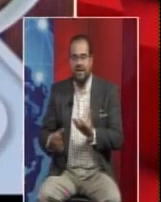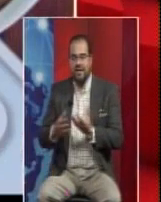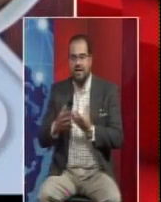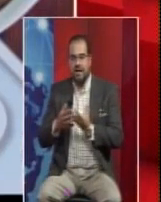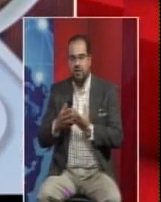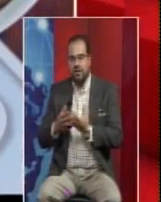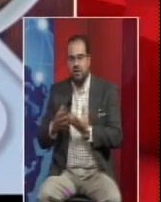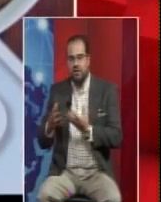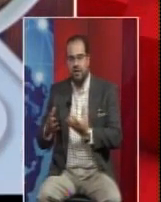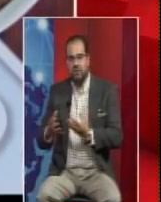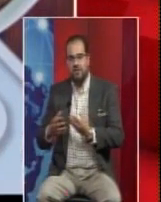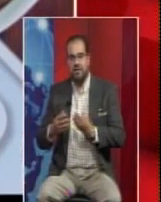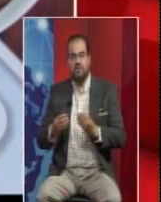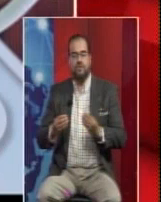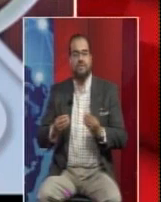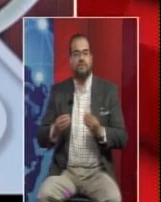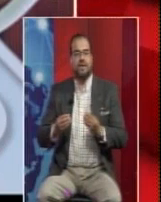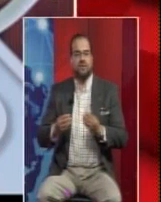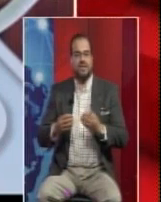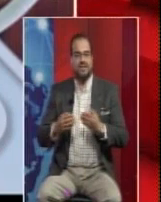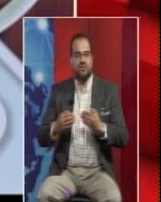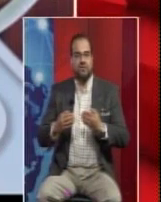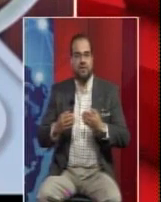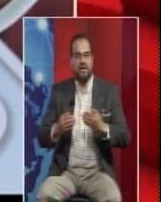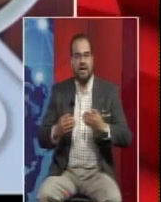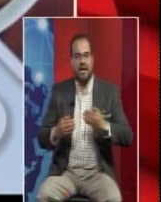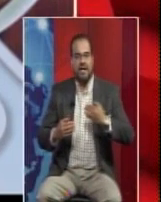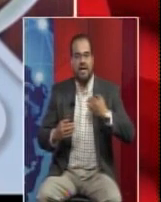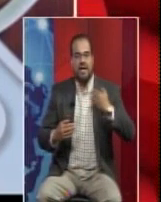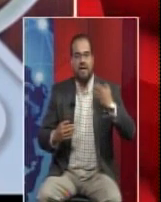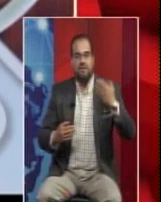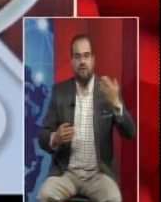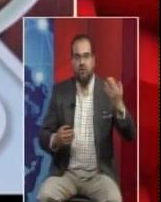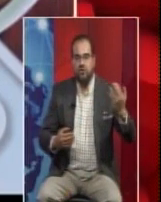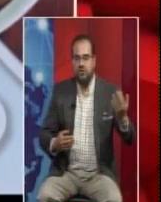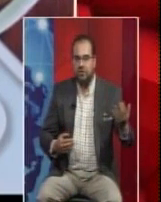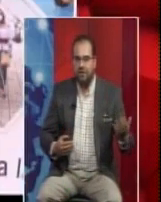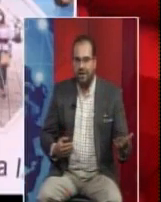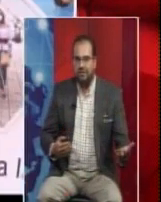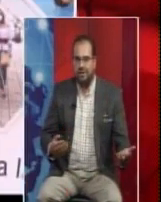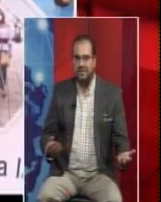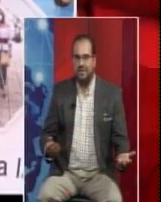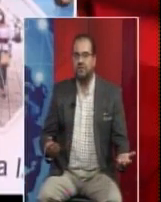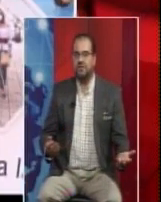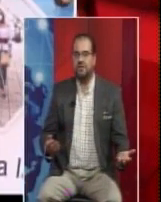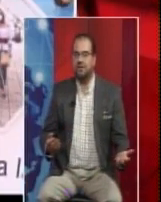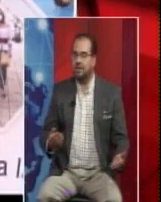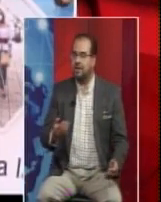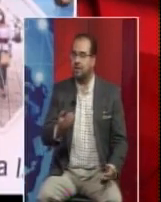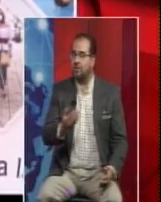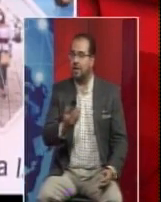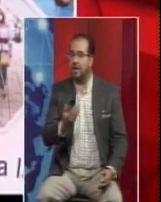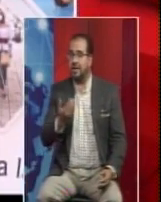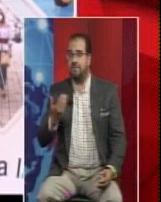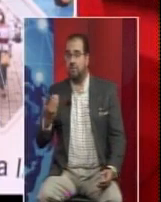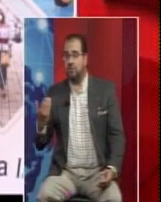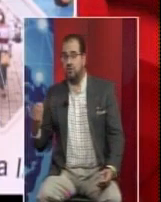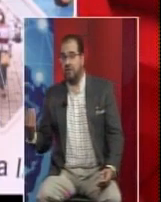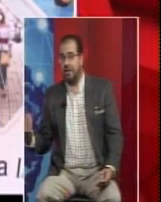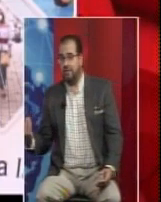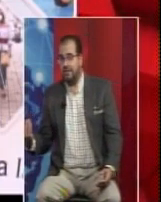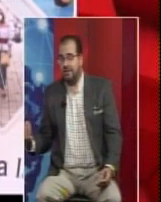y a lo largo de los años he visto que es una institución que ha evolucionado, gracias a Dios, y no ha